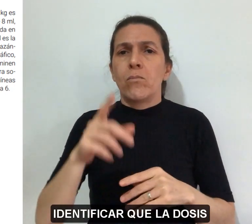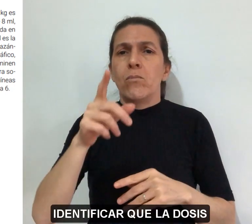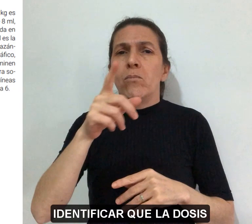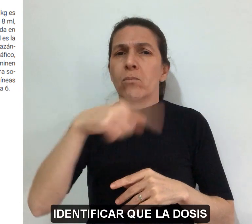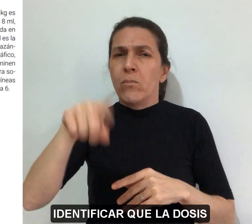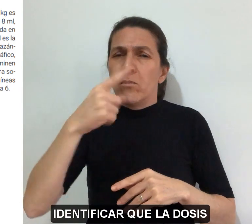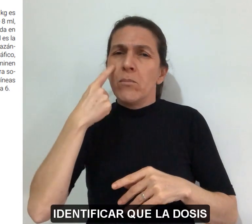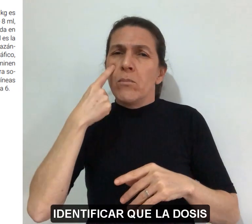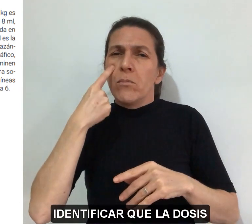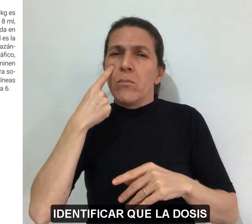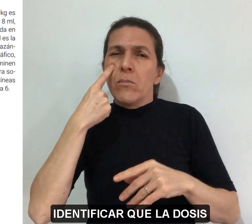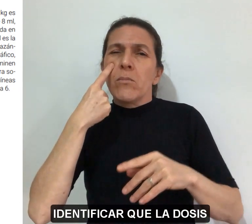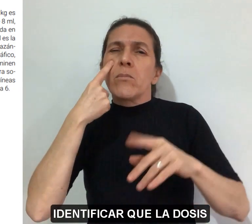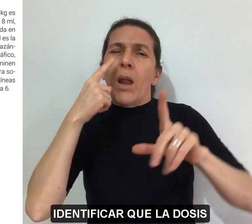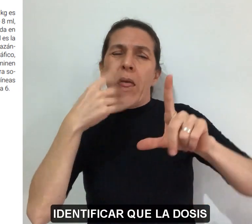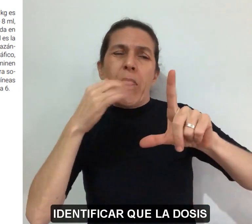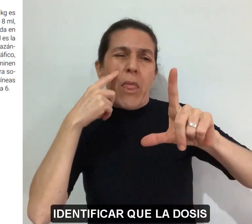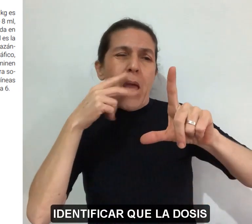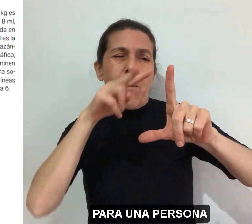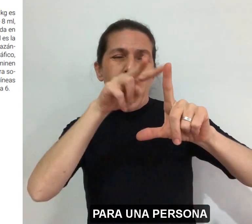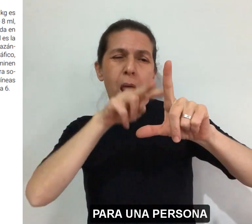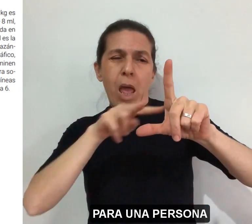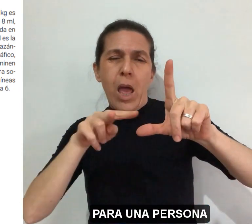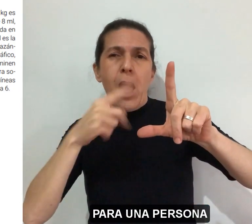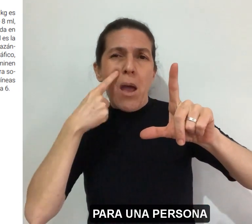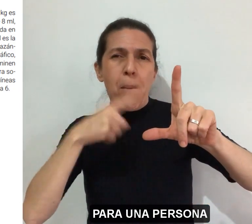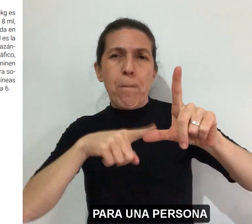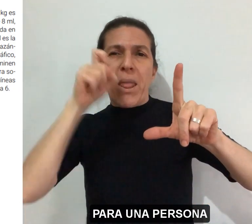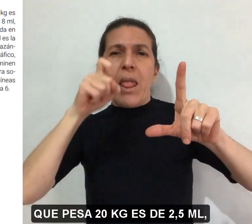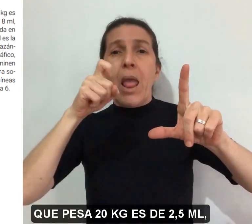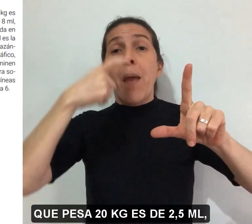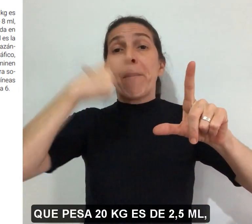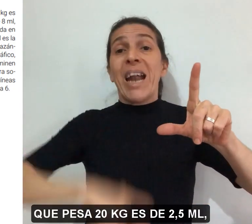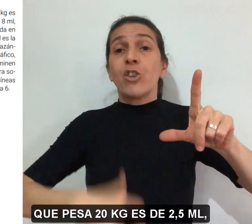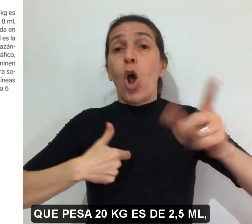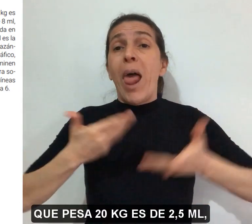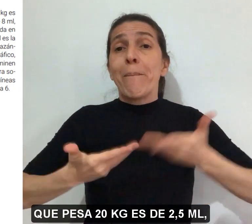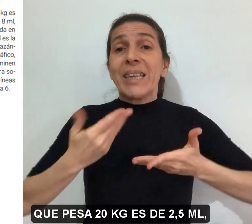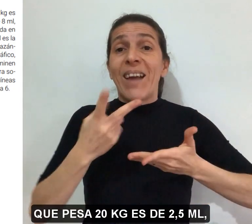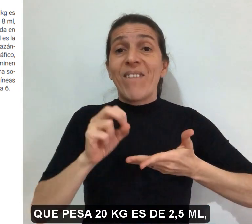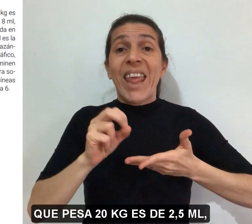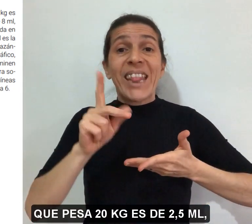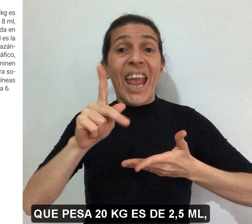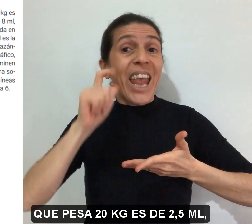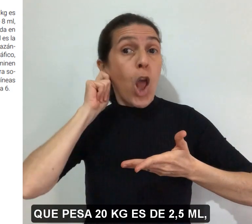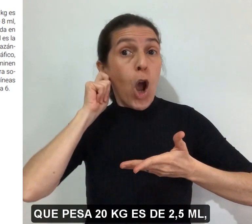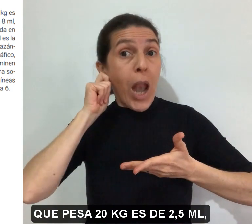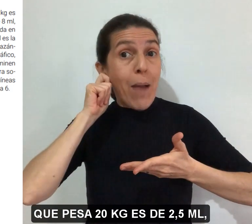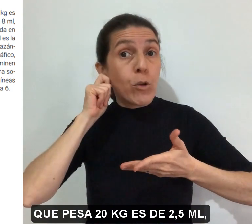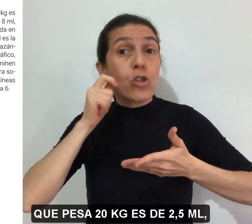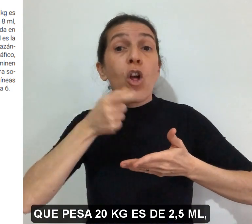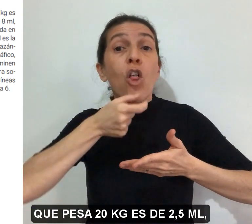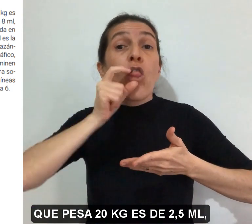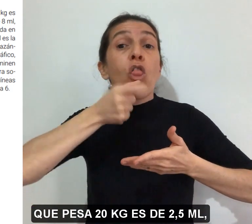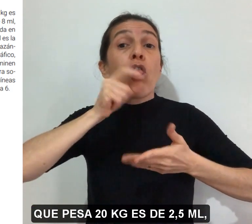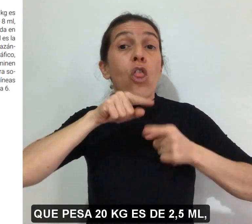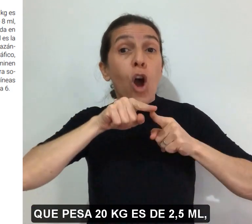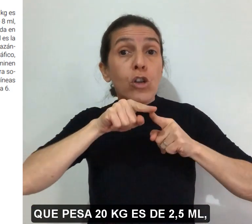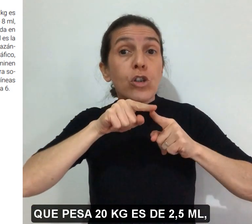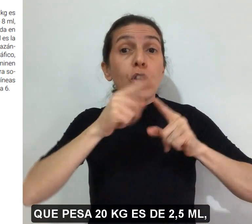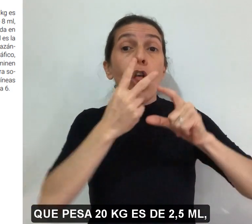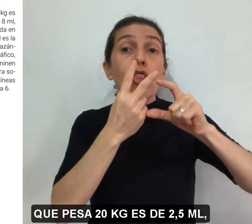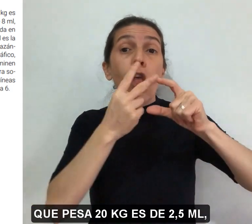Identificar que la dosis para una persona que pesa 20 kilogramos es de